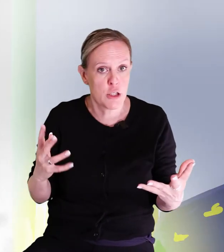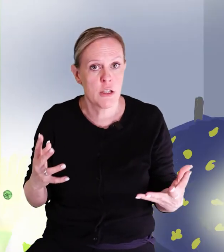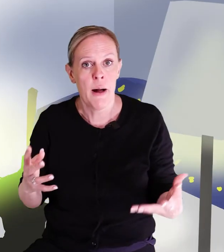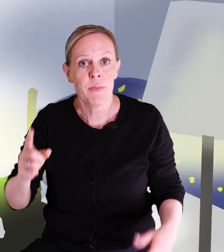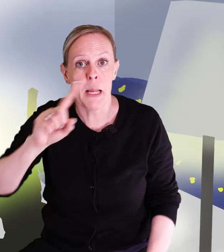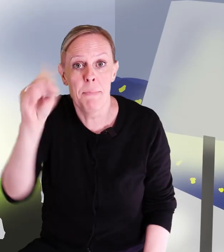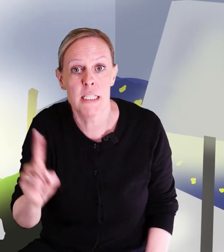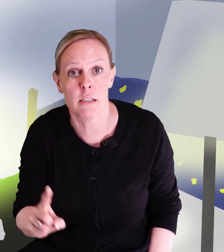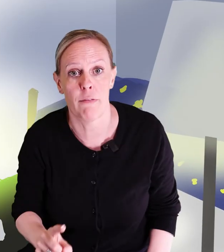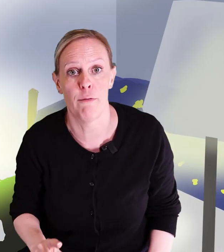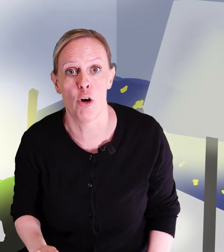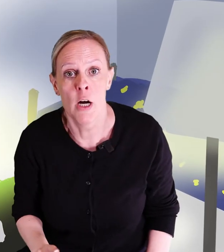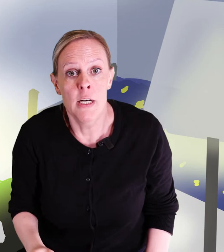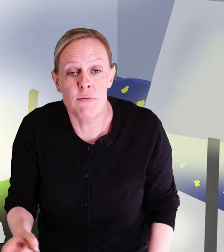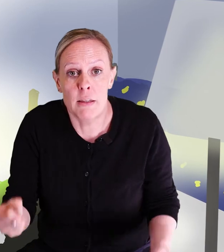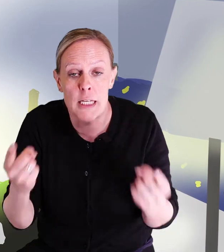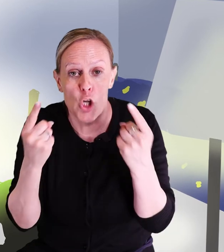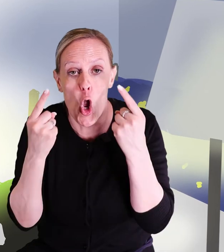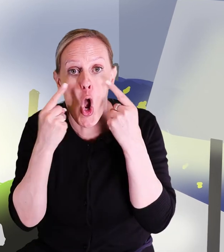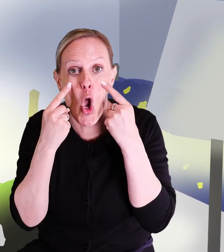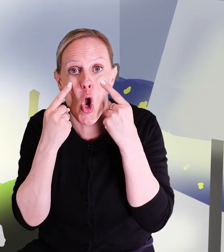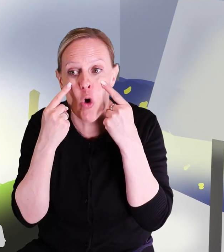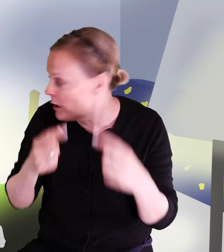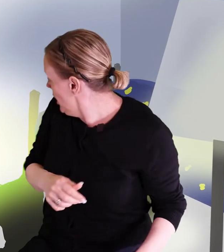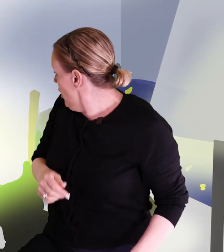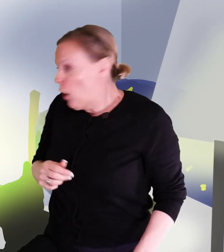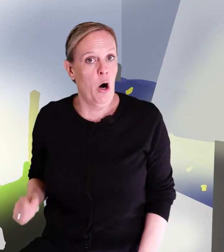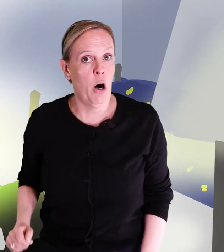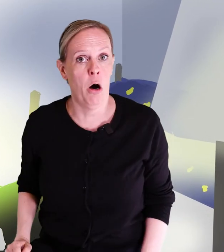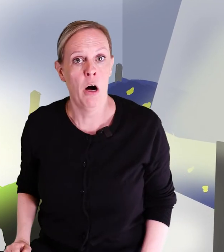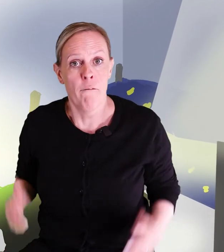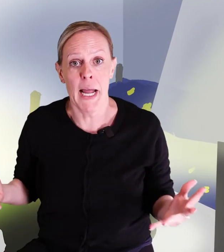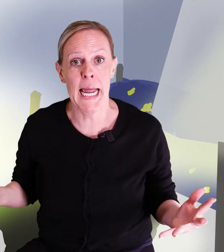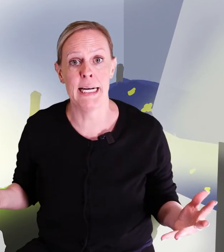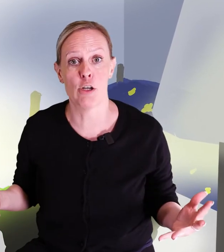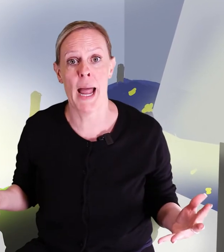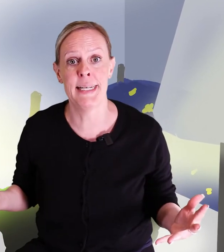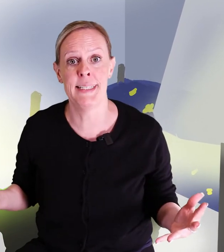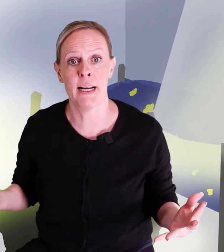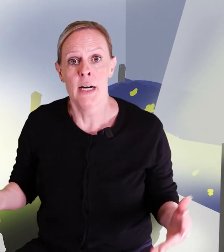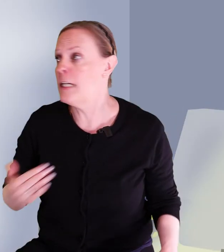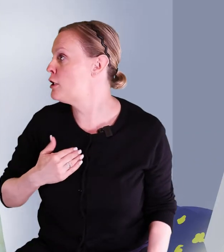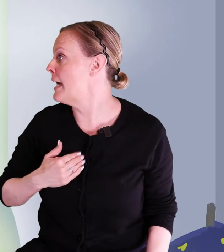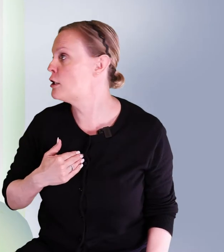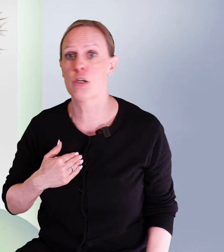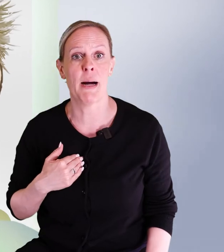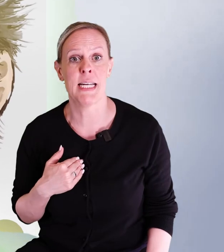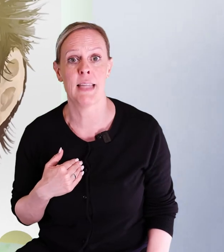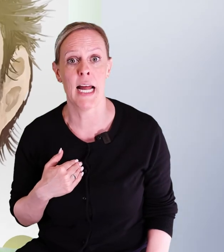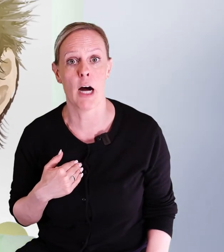Det byggs där framför Svantes ögon. Vad är det som händer? Det känns som att han sitter i en